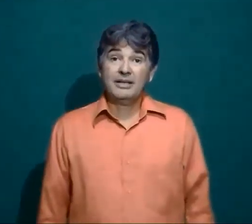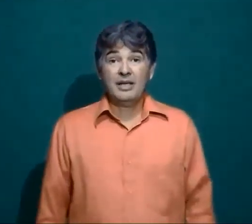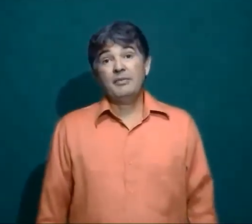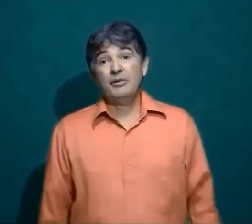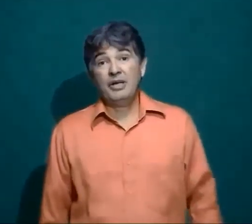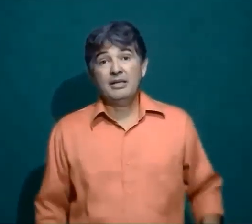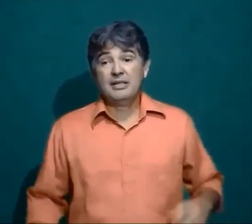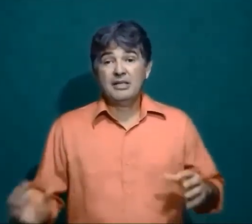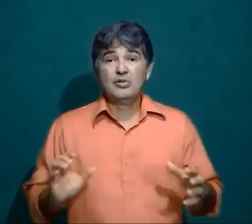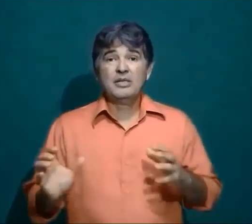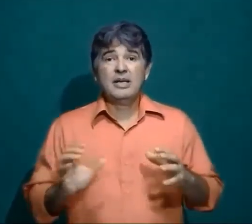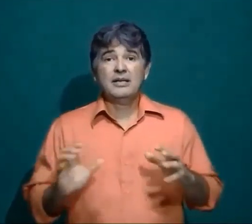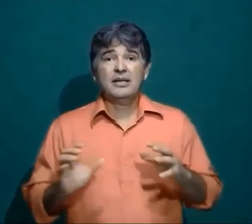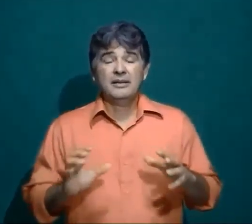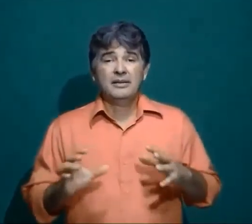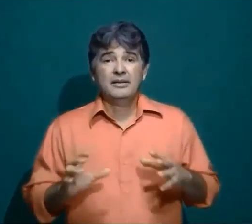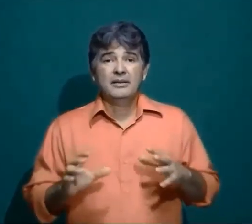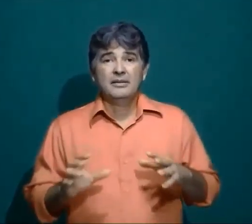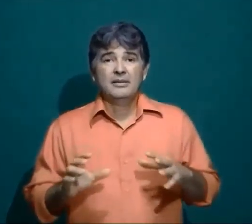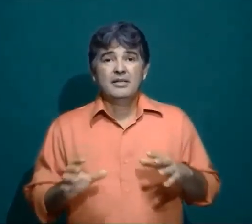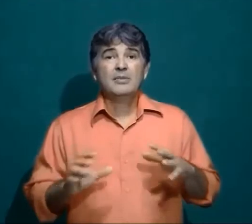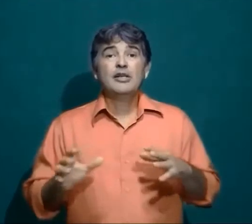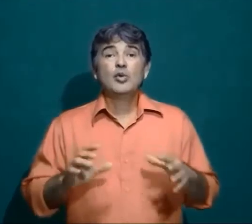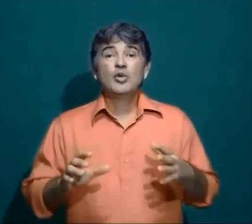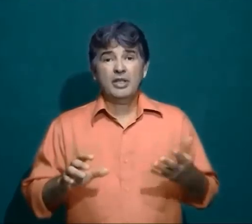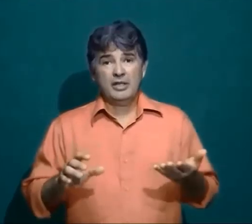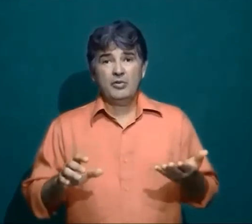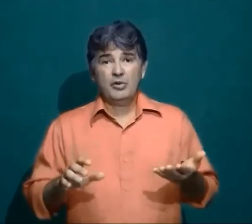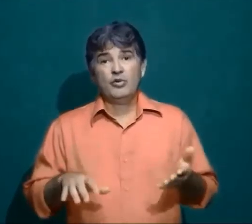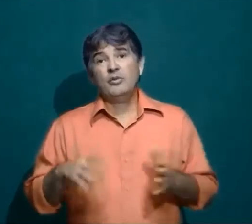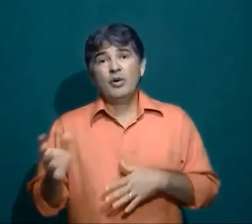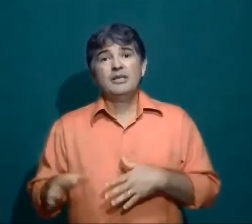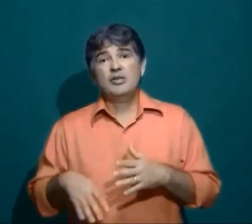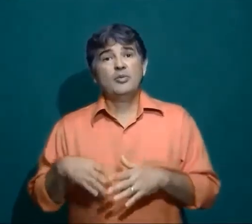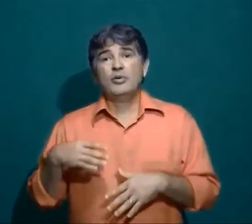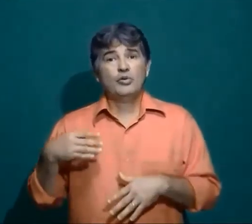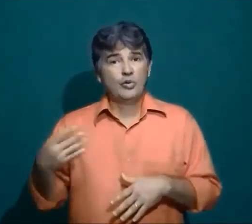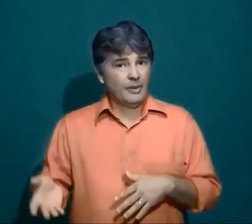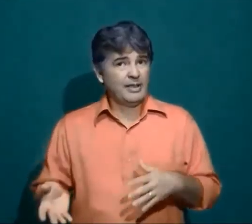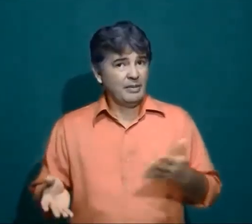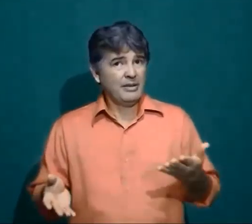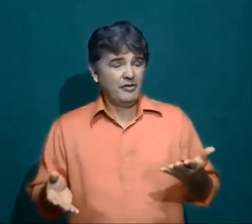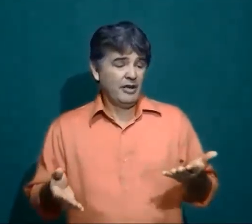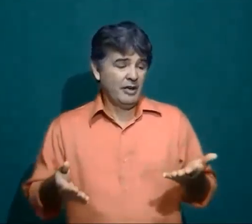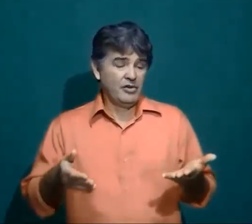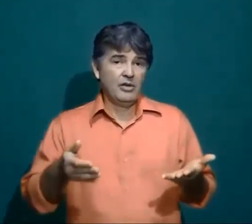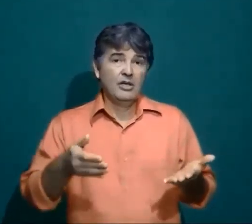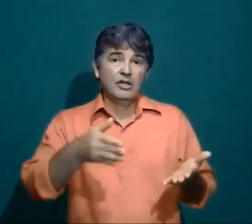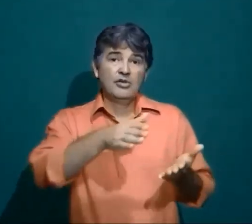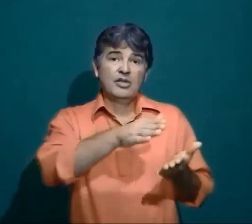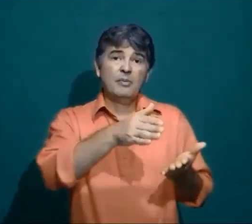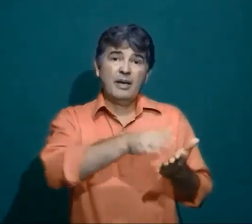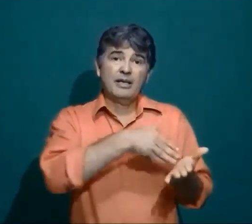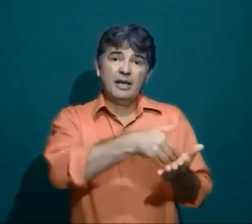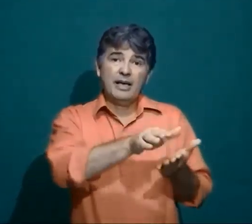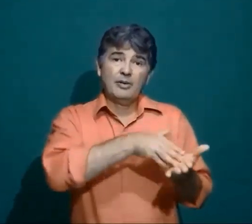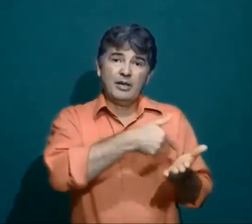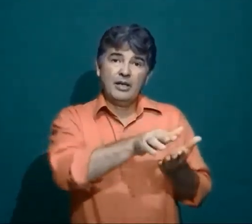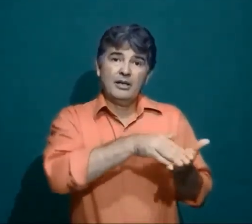manteiga e maionese existe uma certa semilitude entre um e outro, embora sejam produtos completamente diferentes Então se você pega direto aqui,